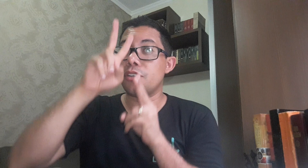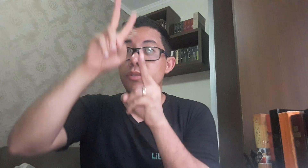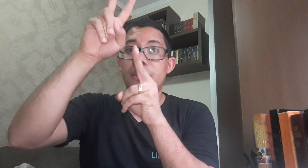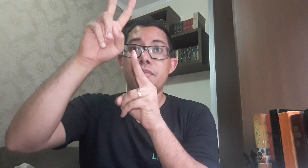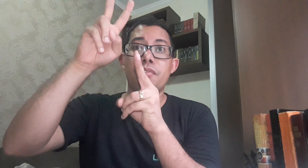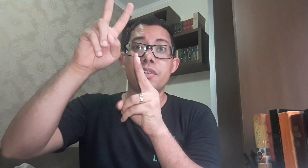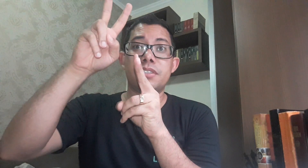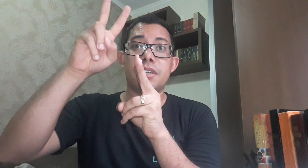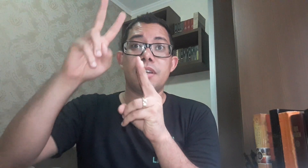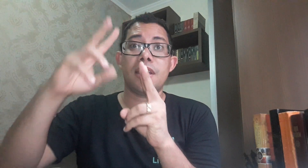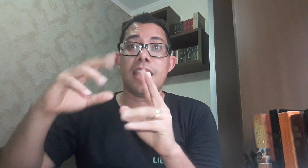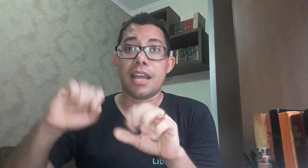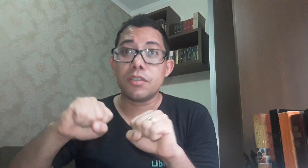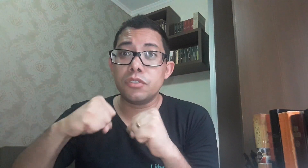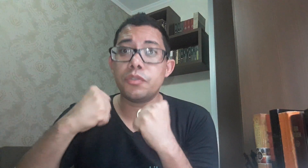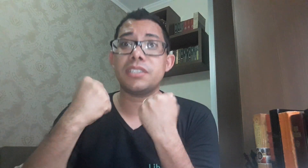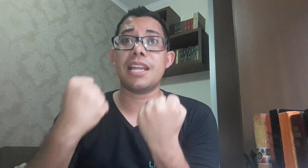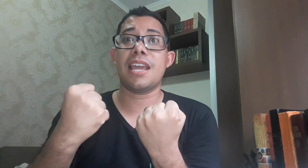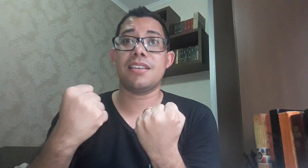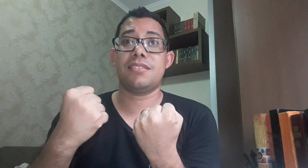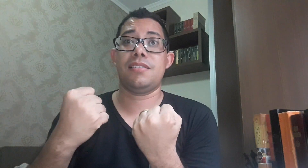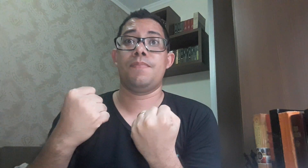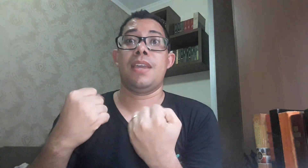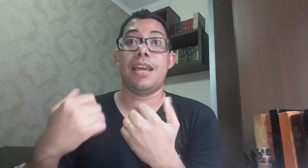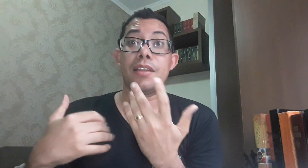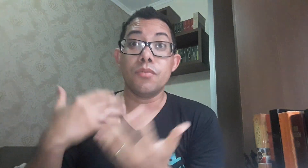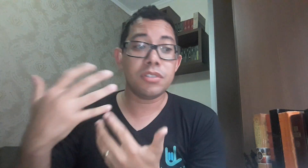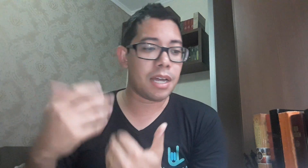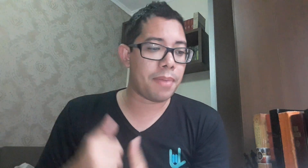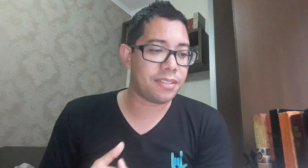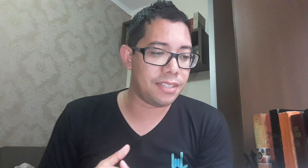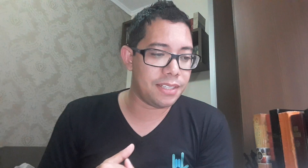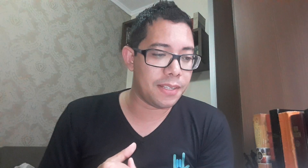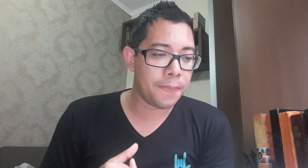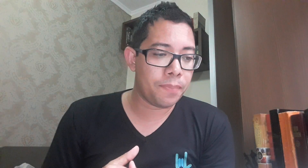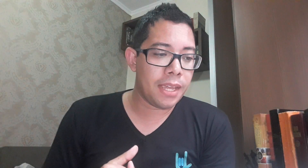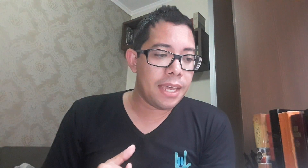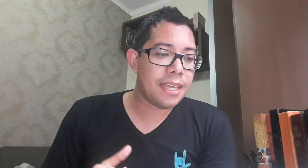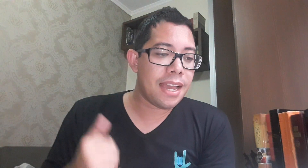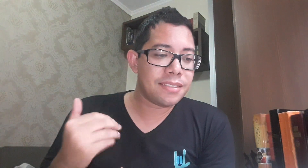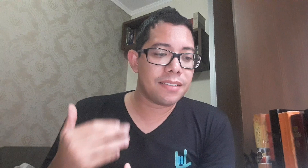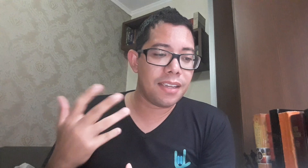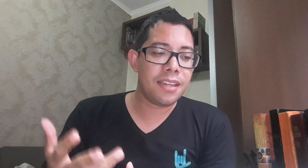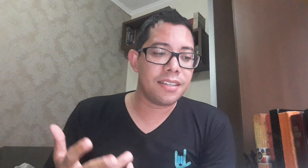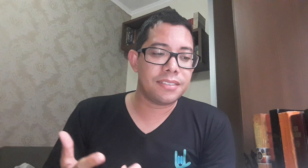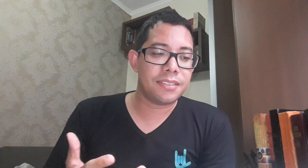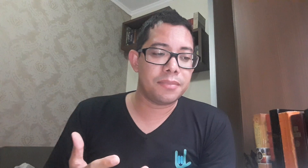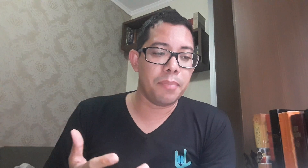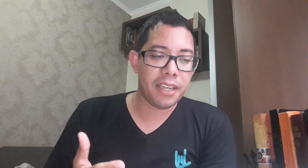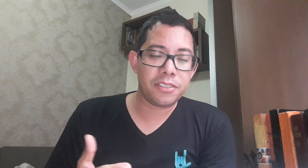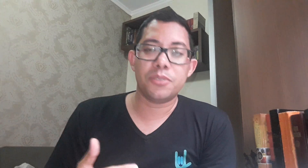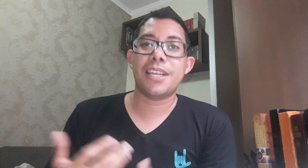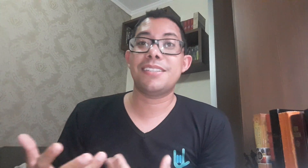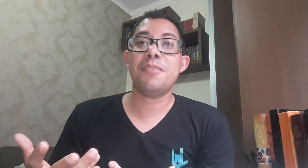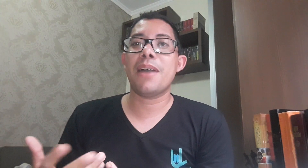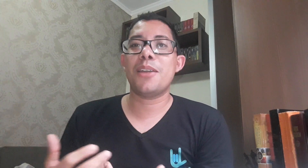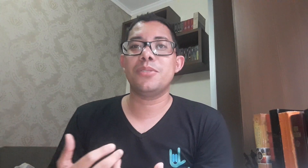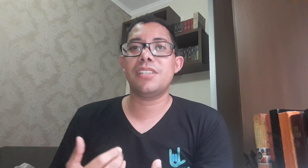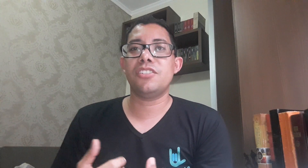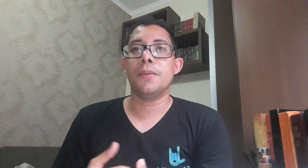ajudam a ter força. Ela nos fortalece. Ela nos capacita. E essas ricas bênçãos é sem para. Ou seja,